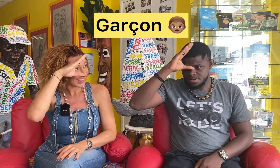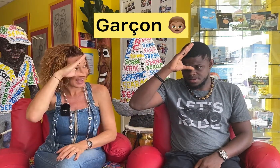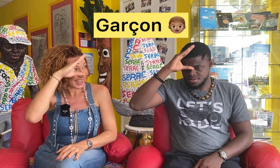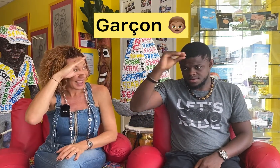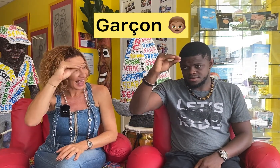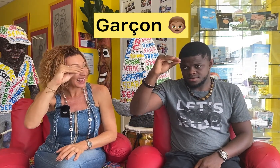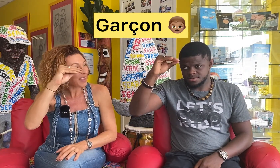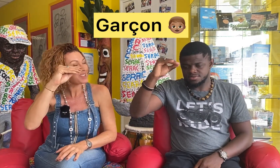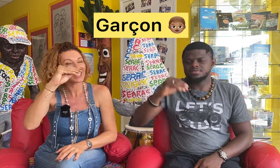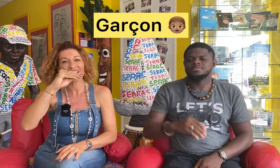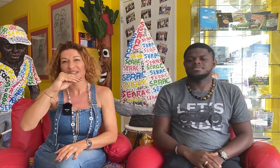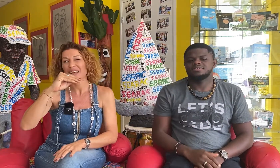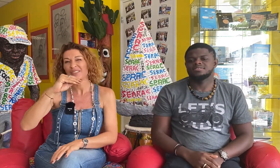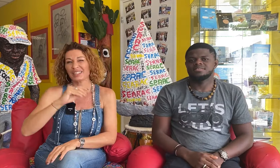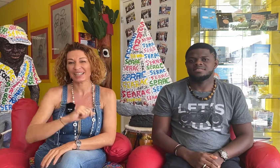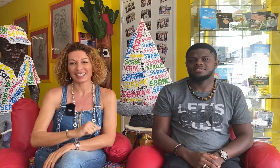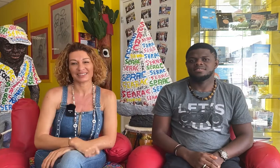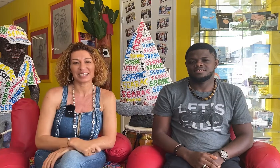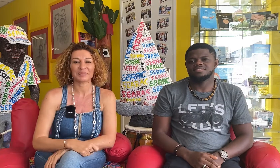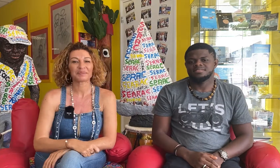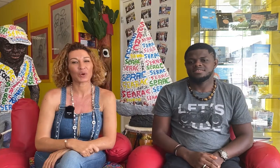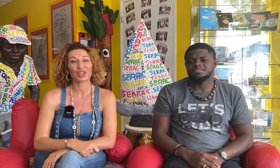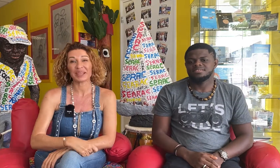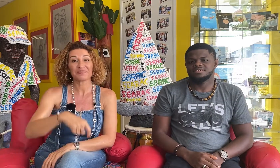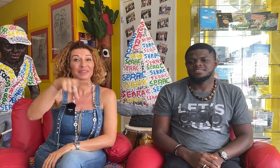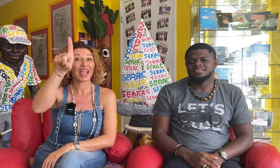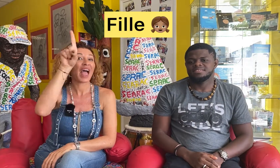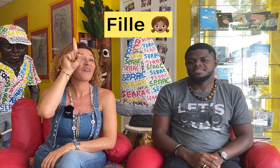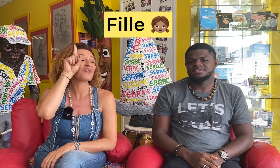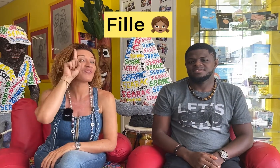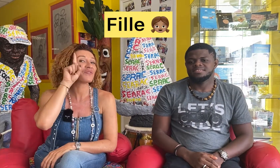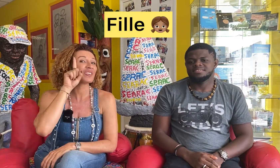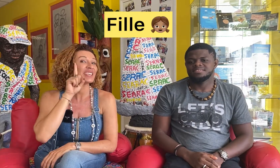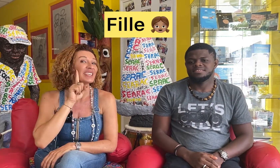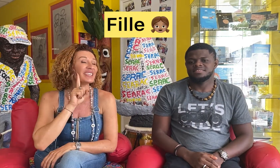La visière, la visière, de la casquette. Ok. Fille.